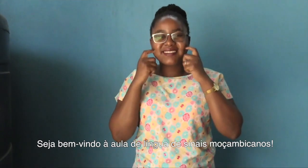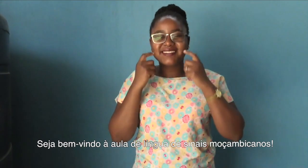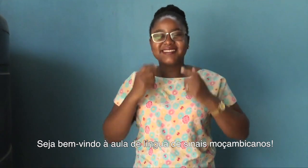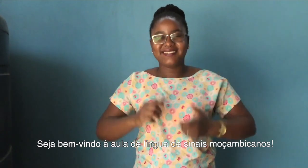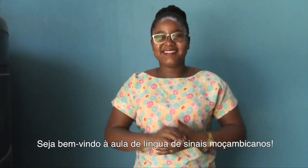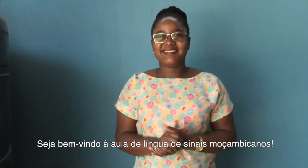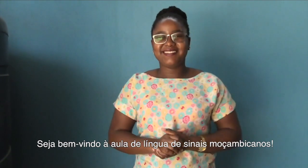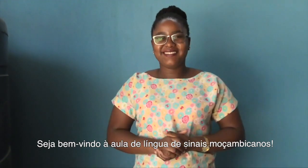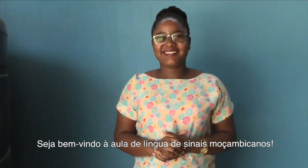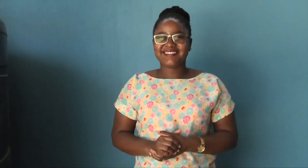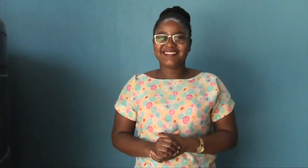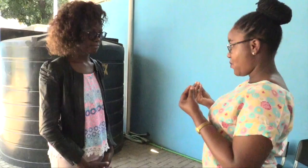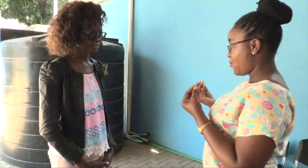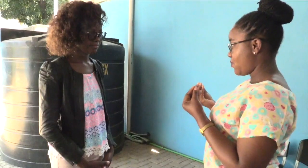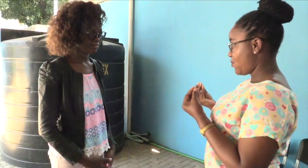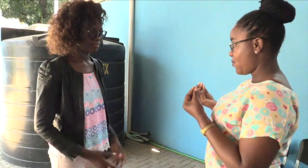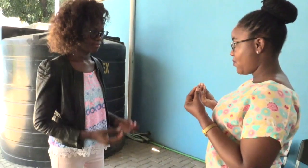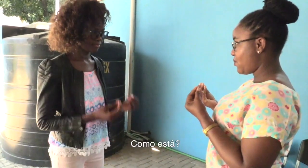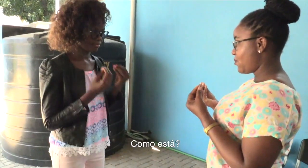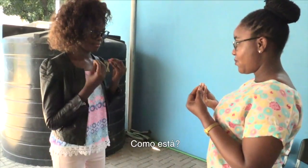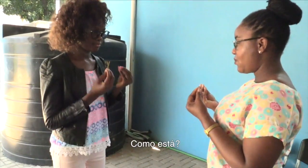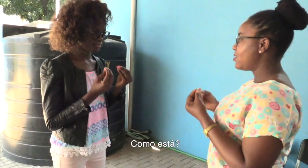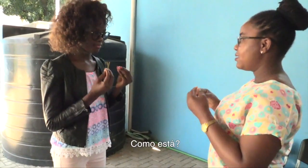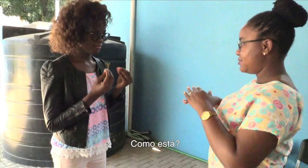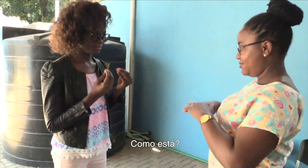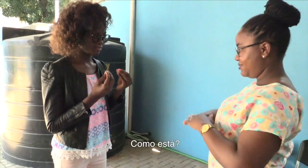sinais moçambicanos como está